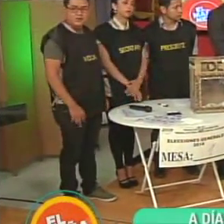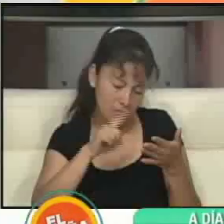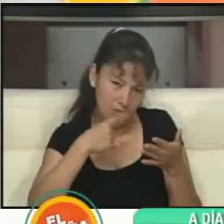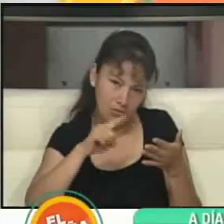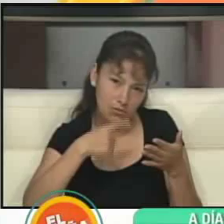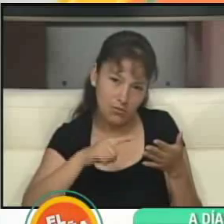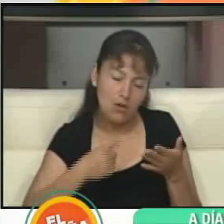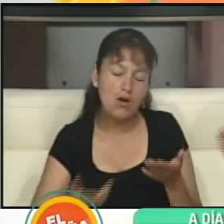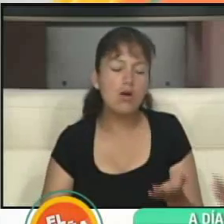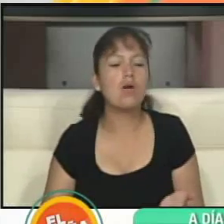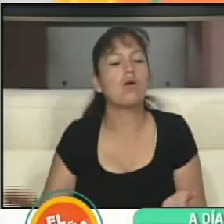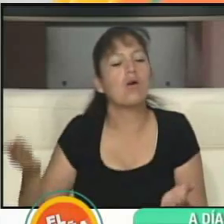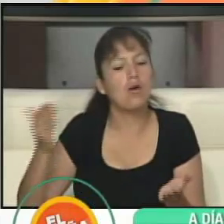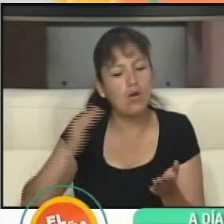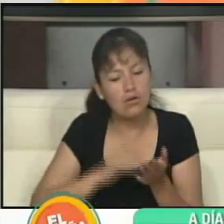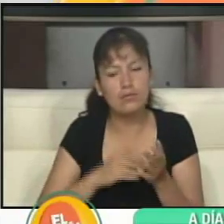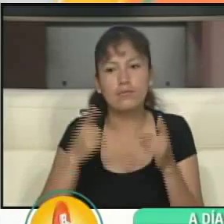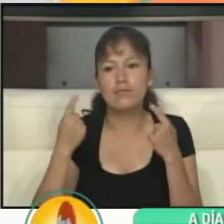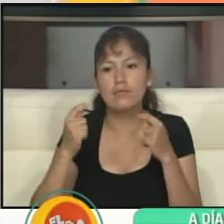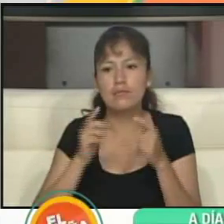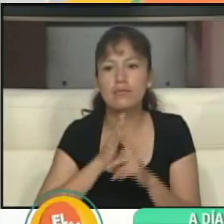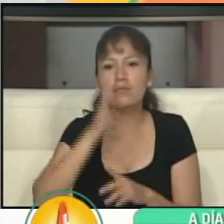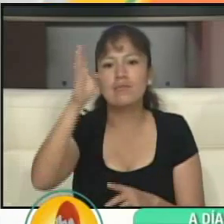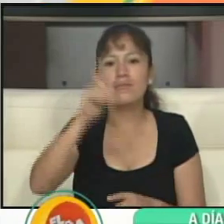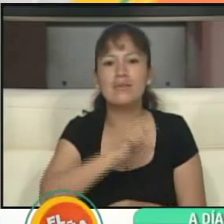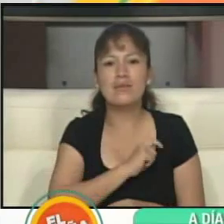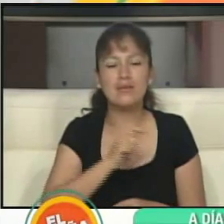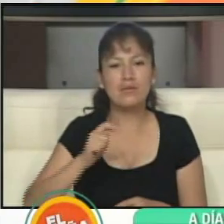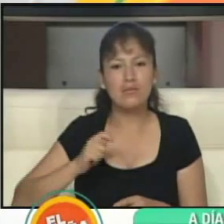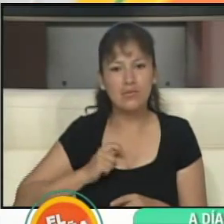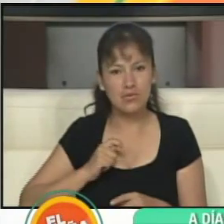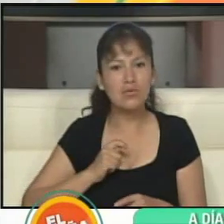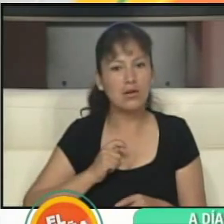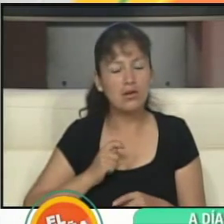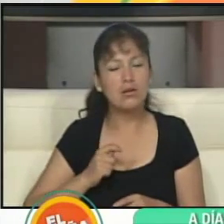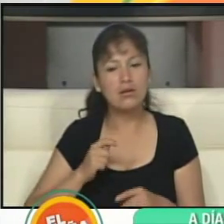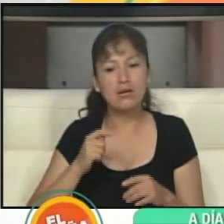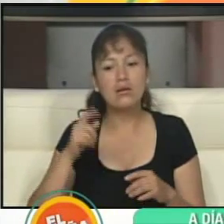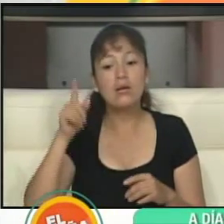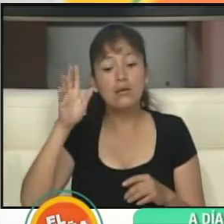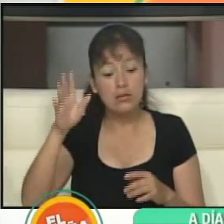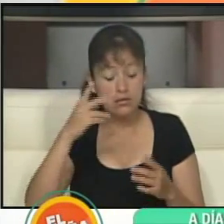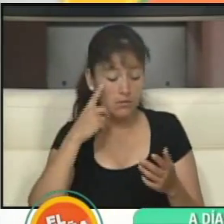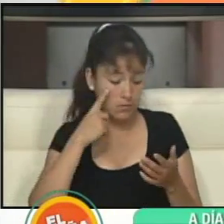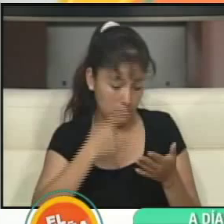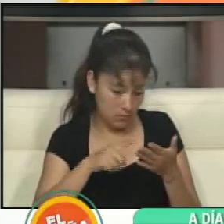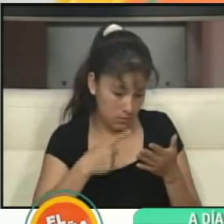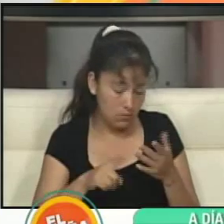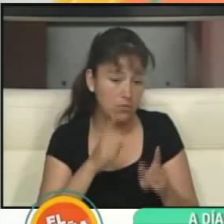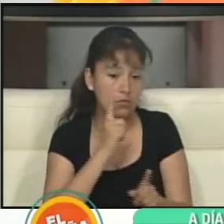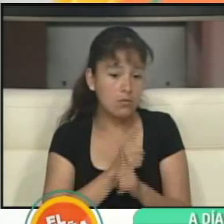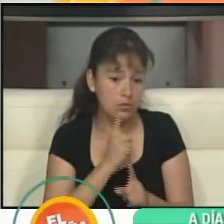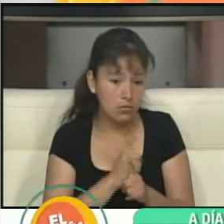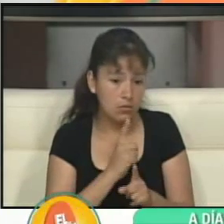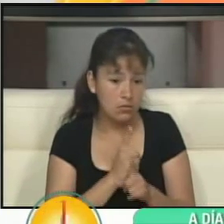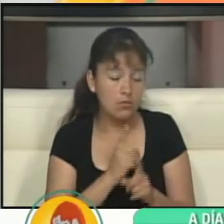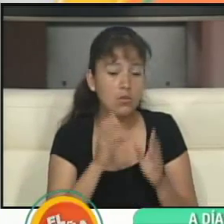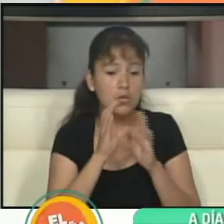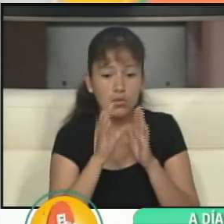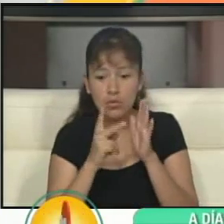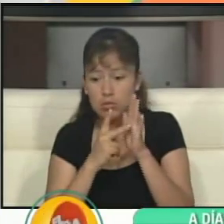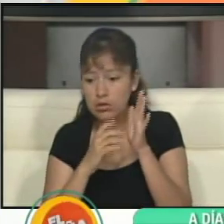realizar otra vez el trámite ante el Tribunal Constitucional para que cumpla las formalidades y que no vaya en contra de la Constitución.